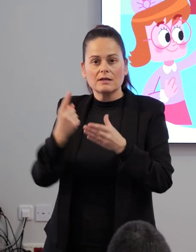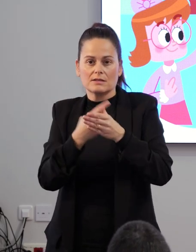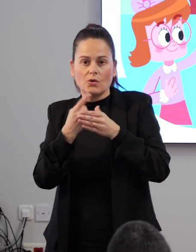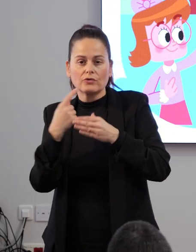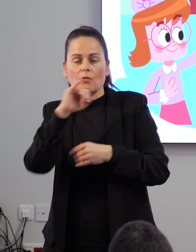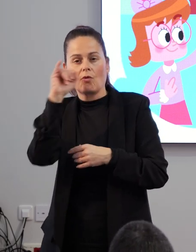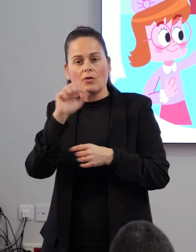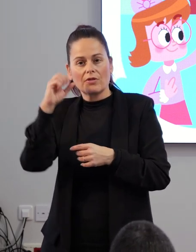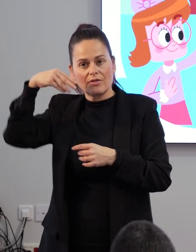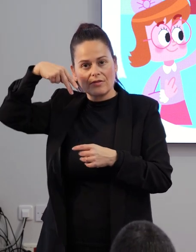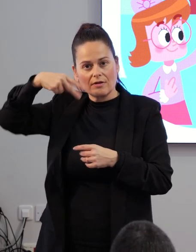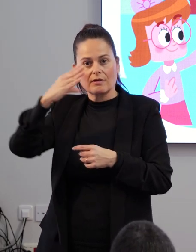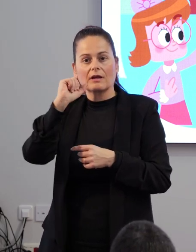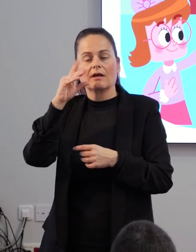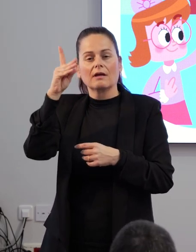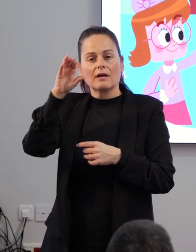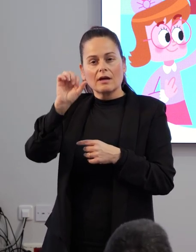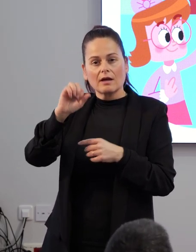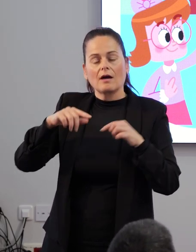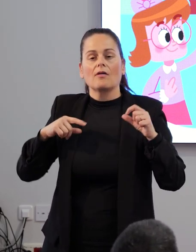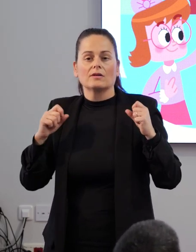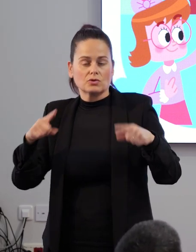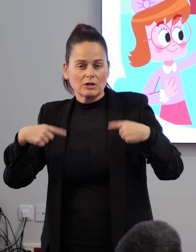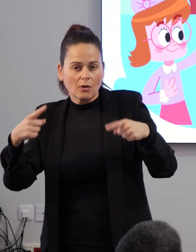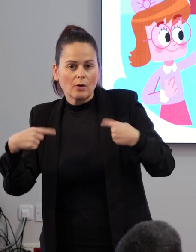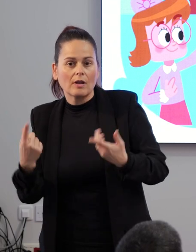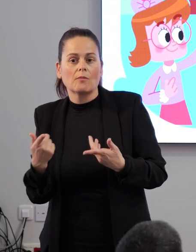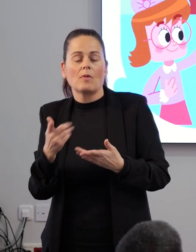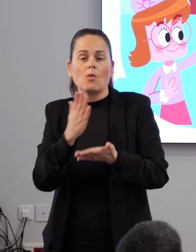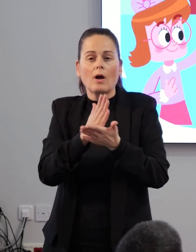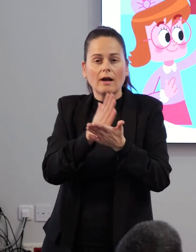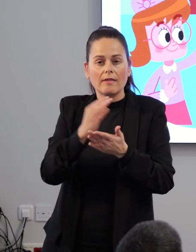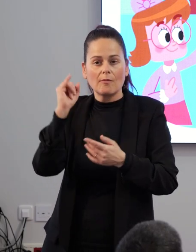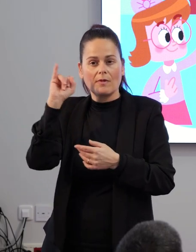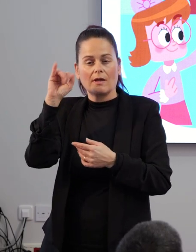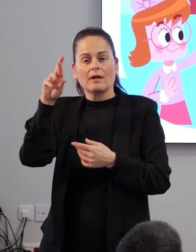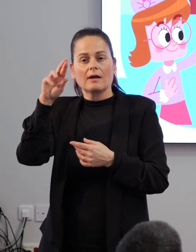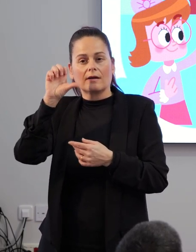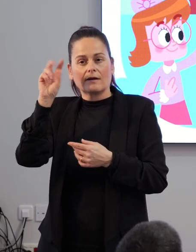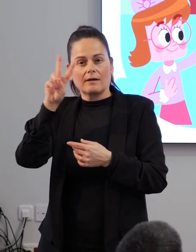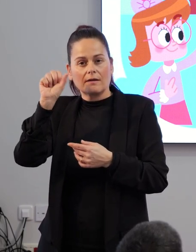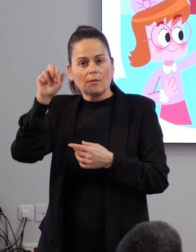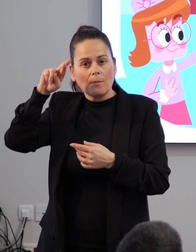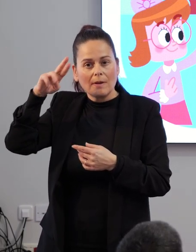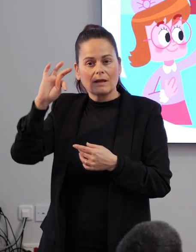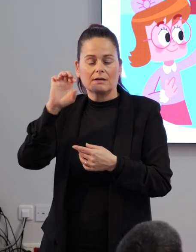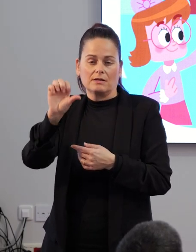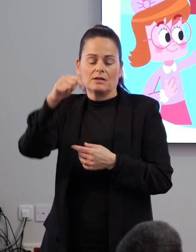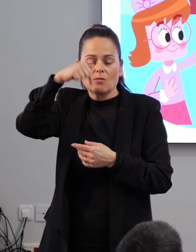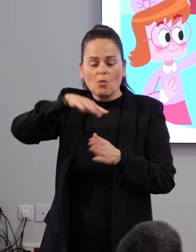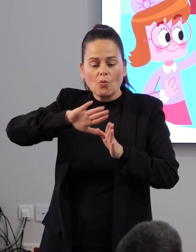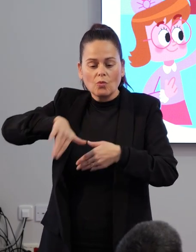Zancada sobre Ruedas, Academia José Luis Reverte. Y, por último, y muy importante, decir que en este año